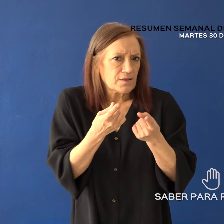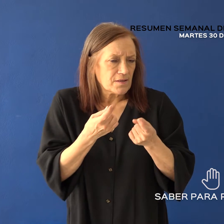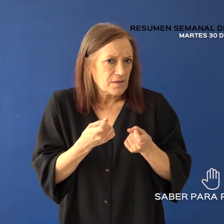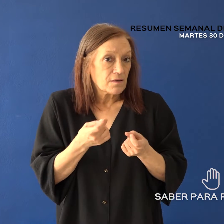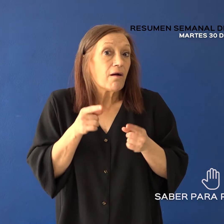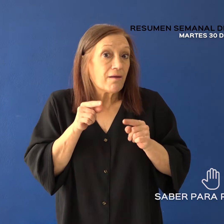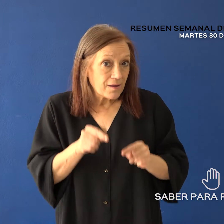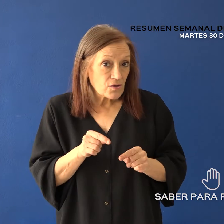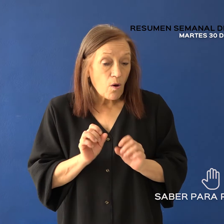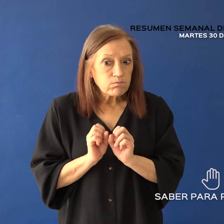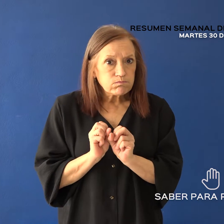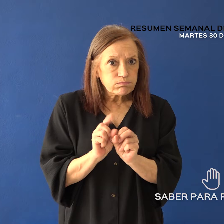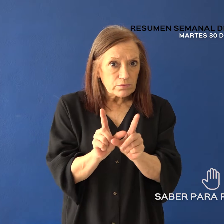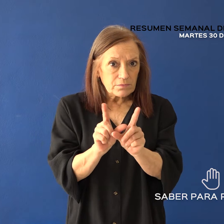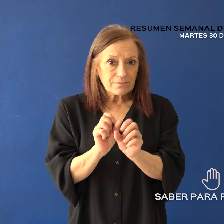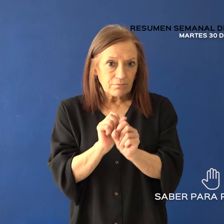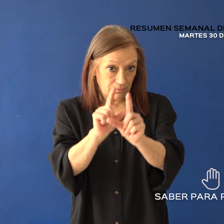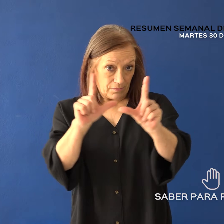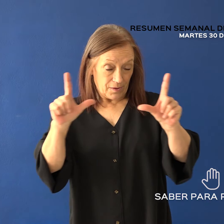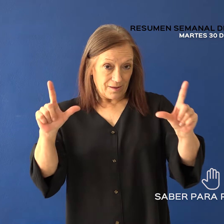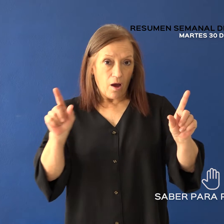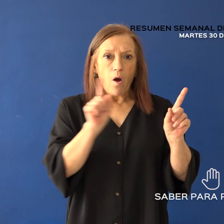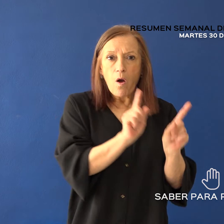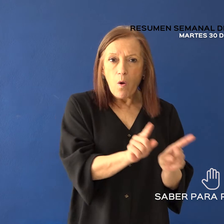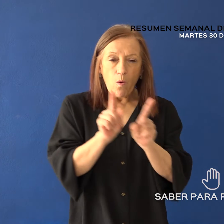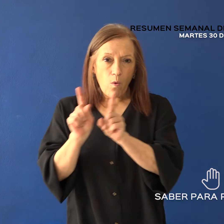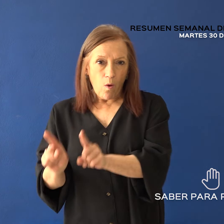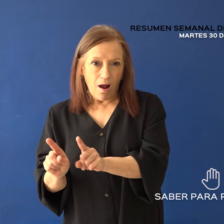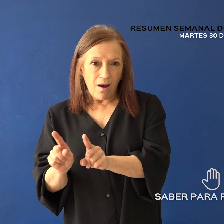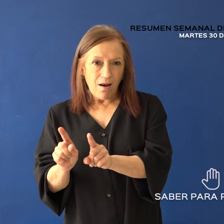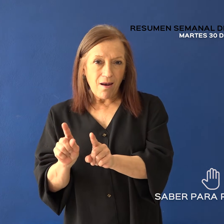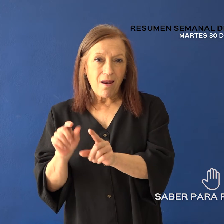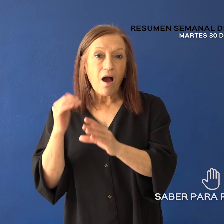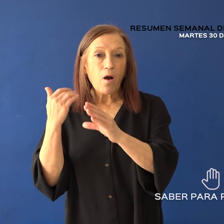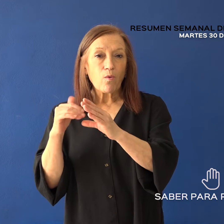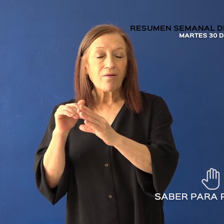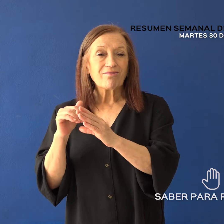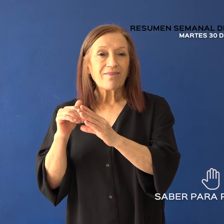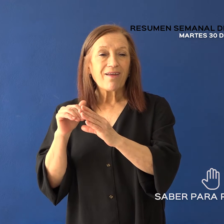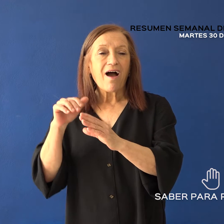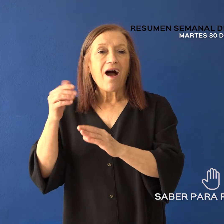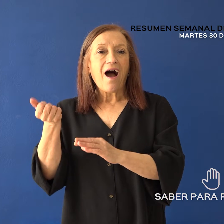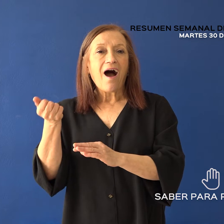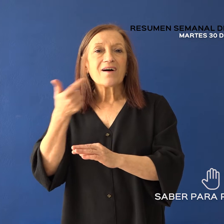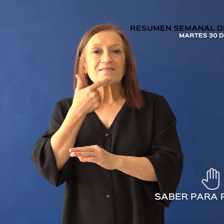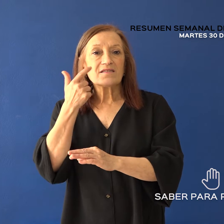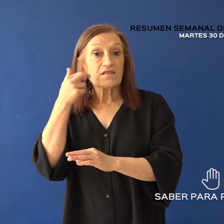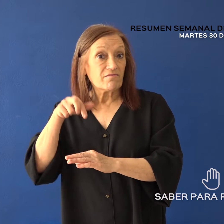se impacte de manera simultánea en su cuenta corriente de la AFIP, sin necesidad de